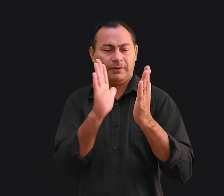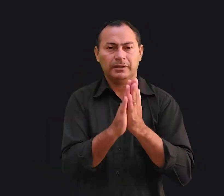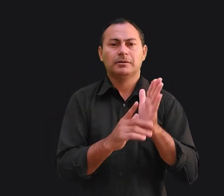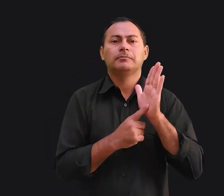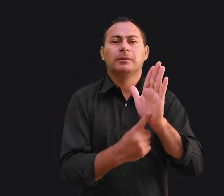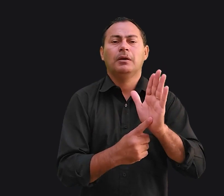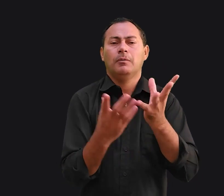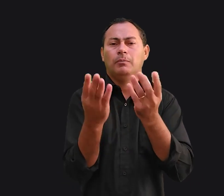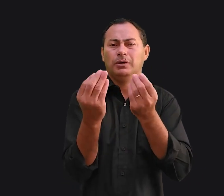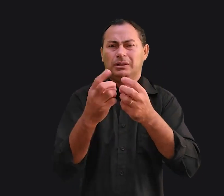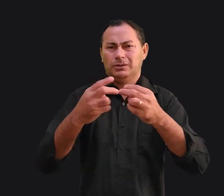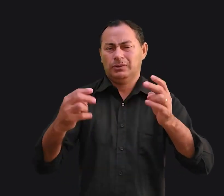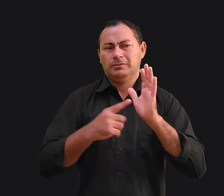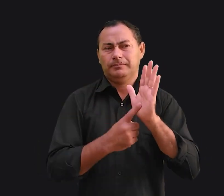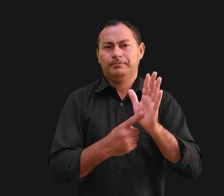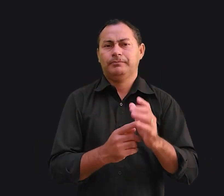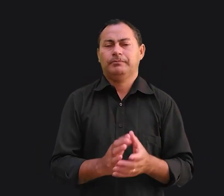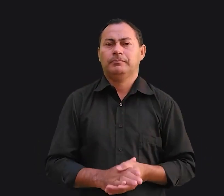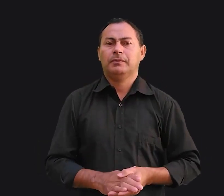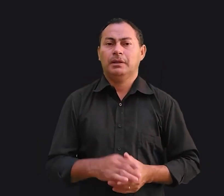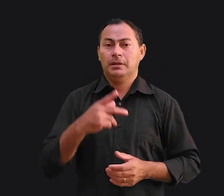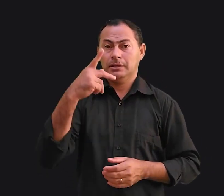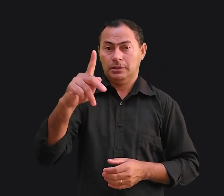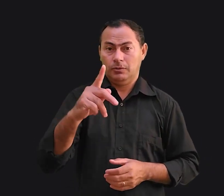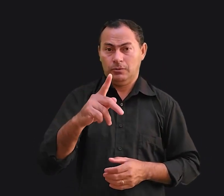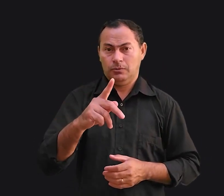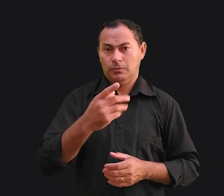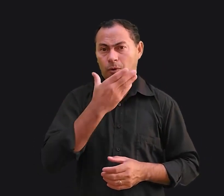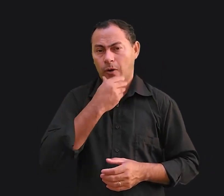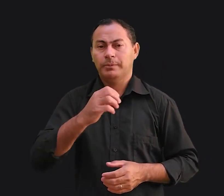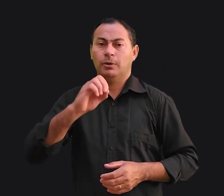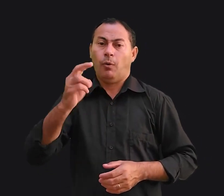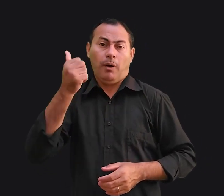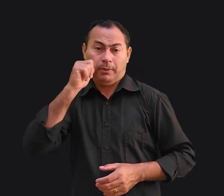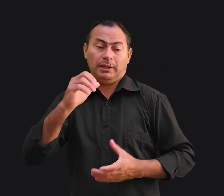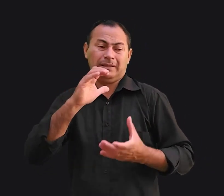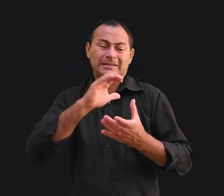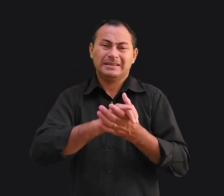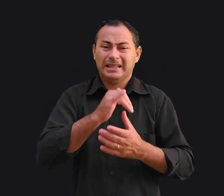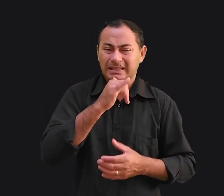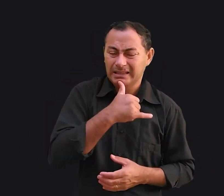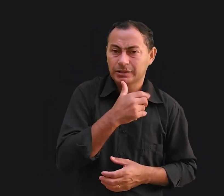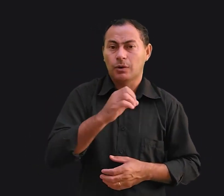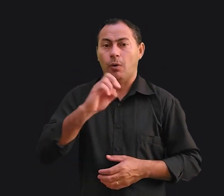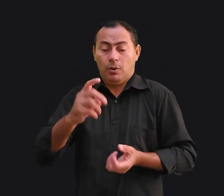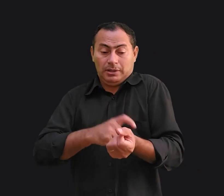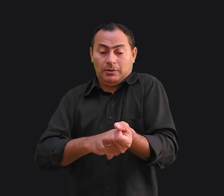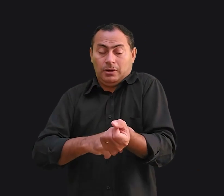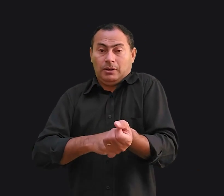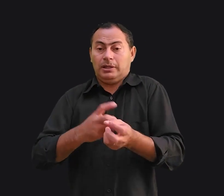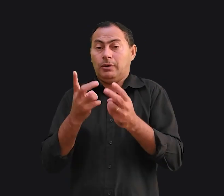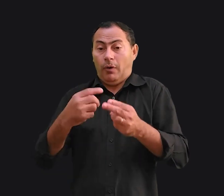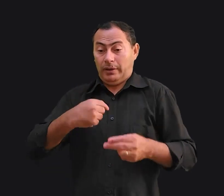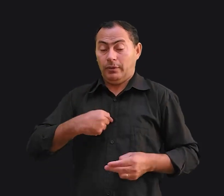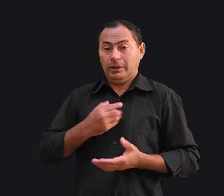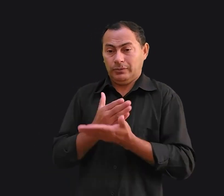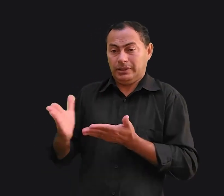aparecem muitas coisas. Se o seu parceiro está deprimido ou é muito nervoso, como eu era no início do meu